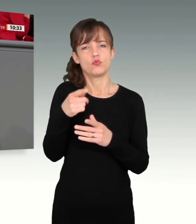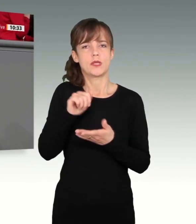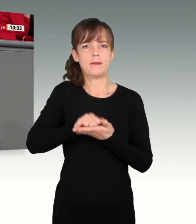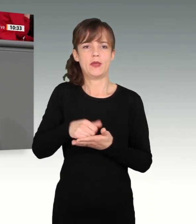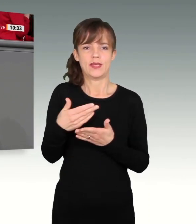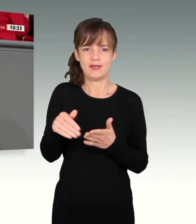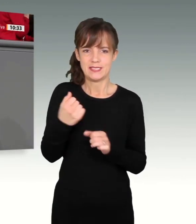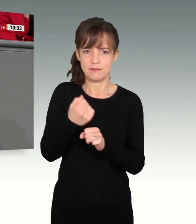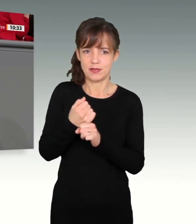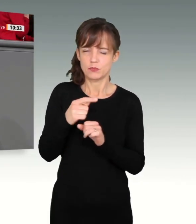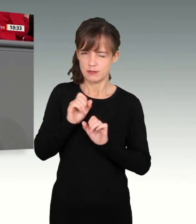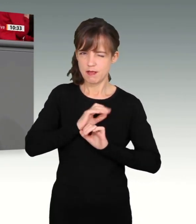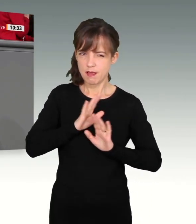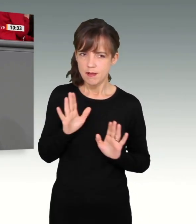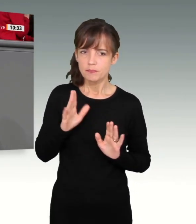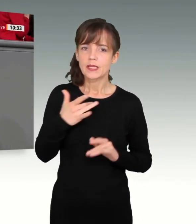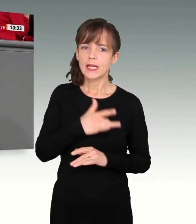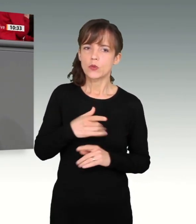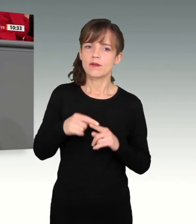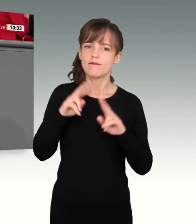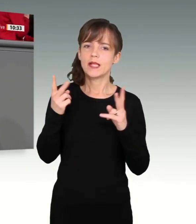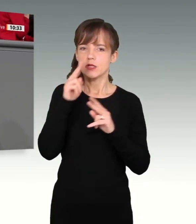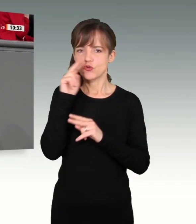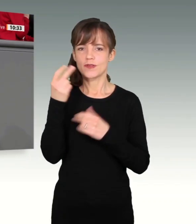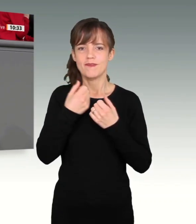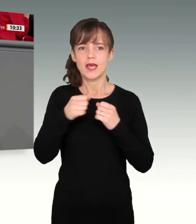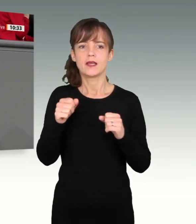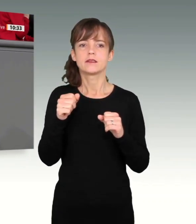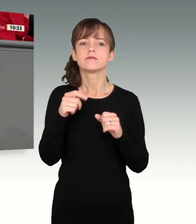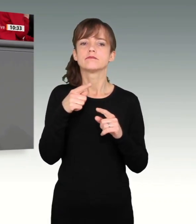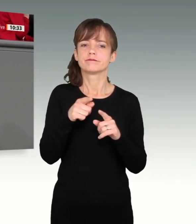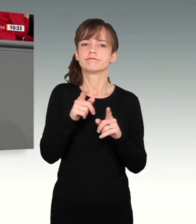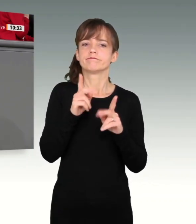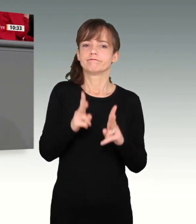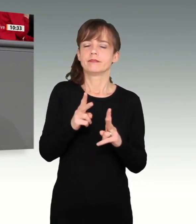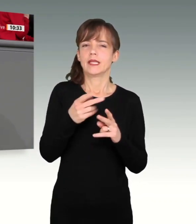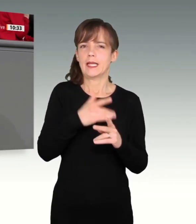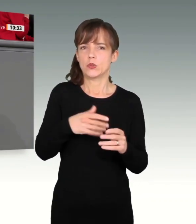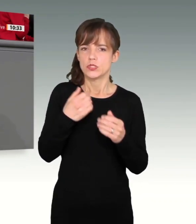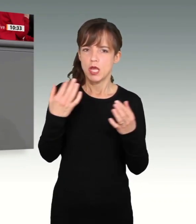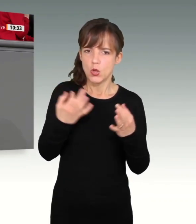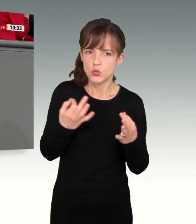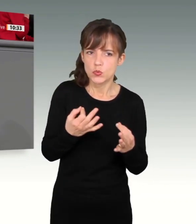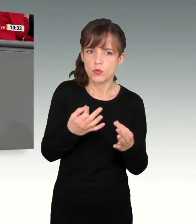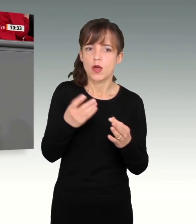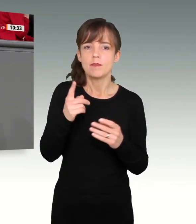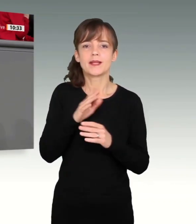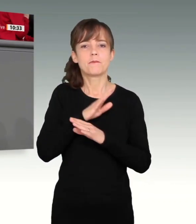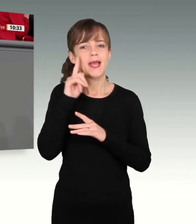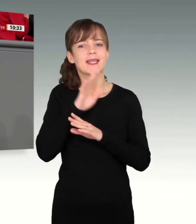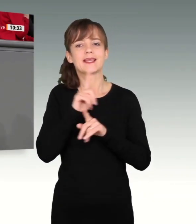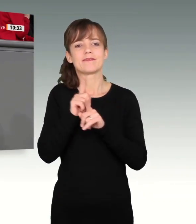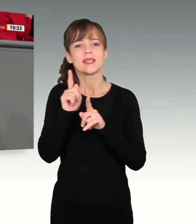aber nicht so sehr um das Recht von Obrigkeiten, darüber zu entscheiden, wie Religion ausgeübt wird.